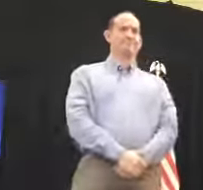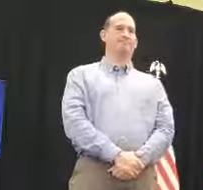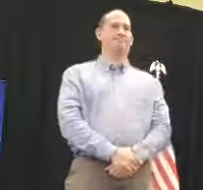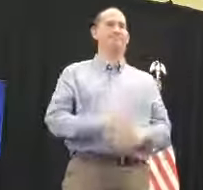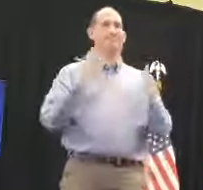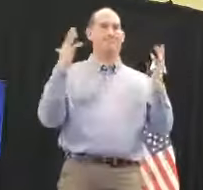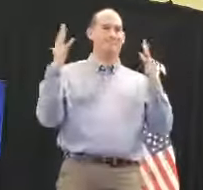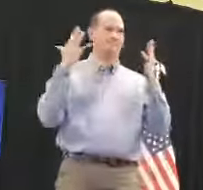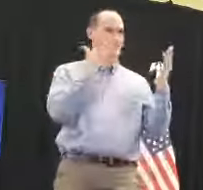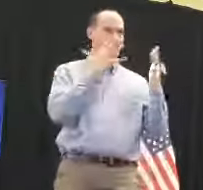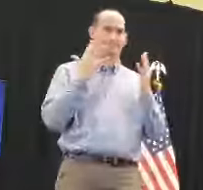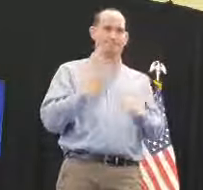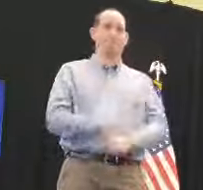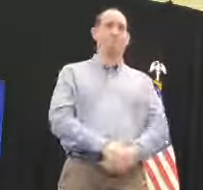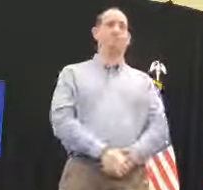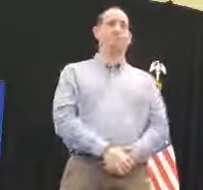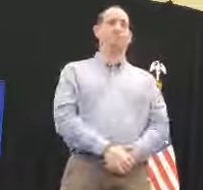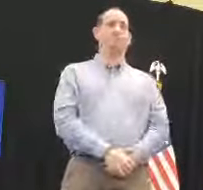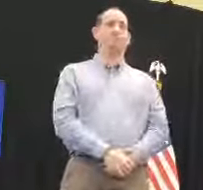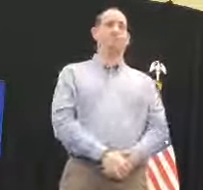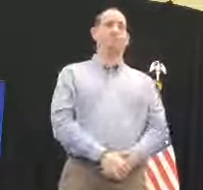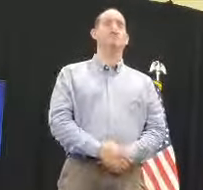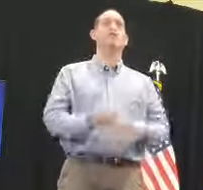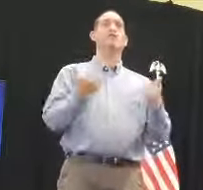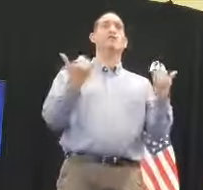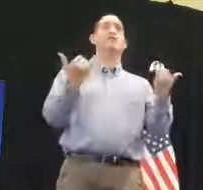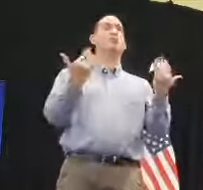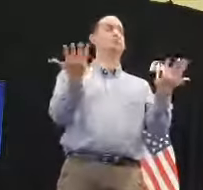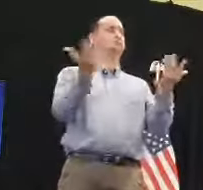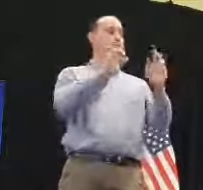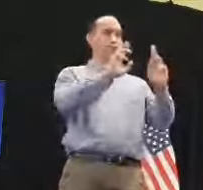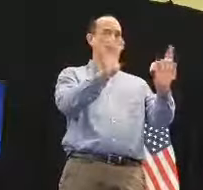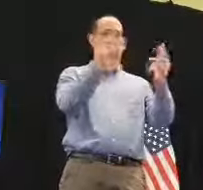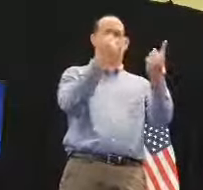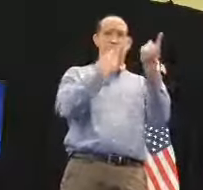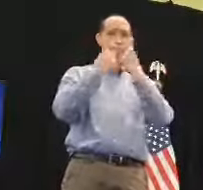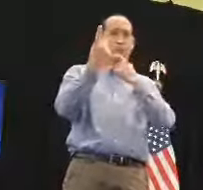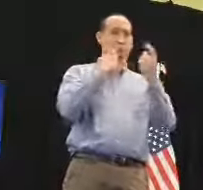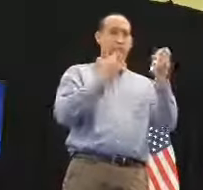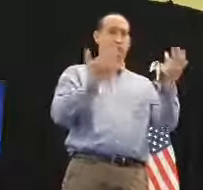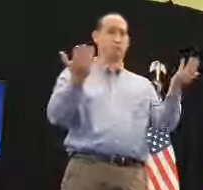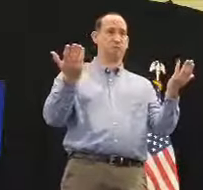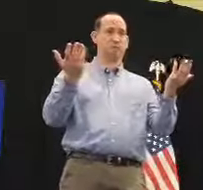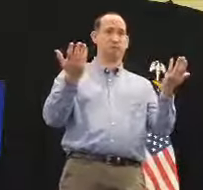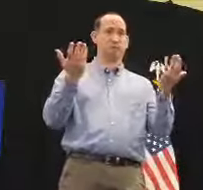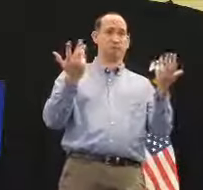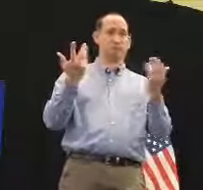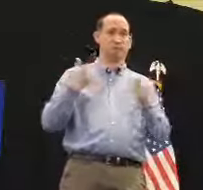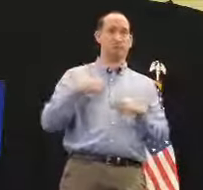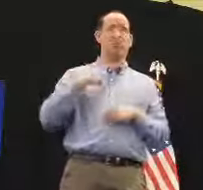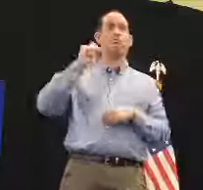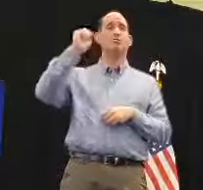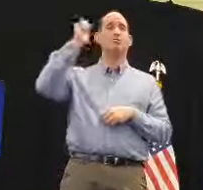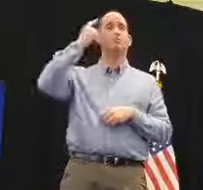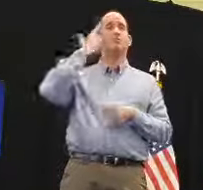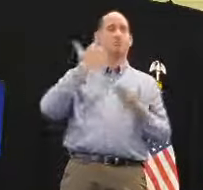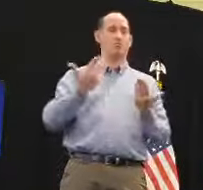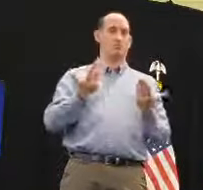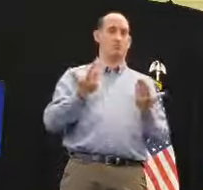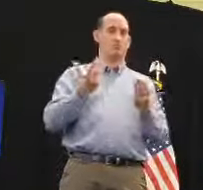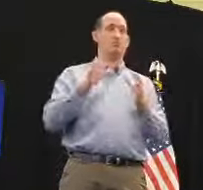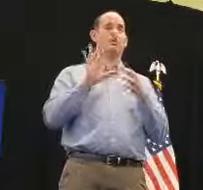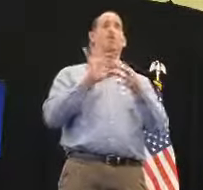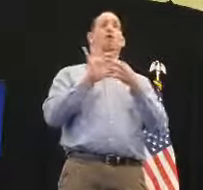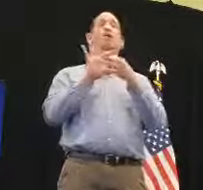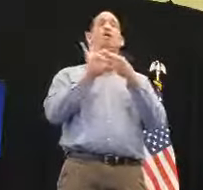Podemos pasar entonces a la pregunta. Muchas gracias, gobernadora, y a todos los presentes. Estamos con preguntas del tema. Comenzamos con el foro de noticias.